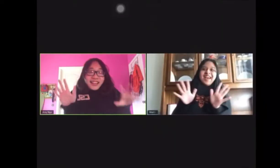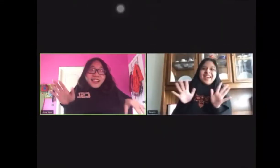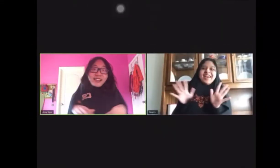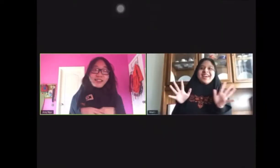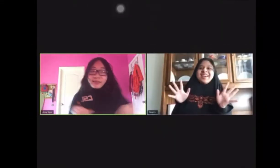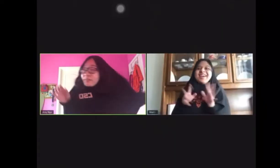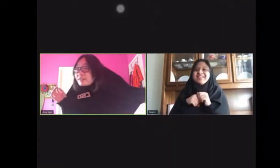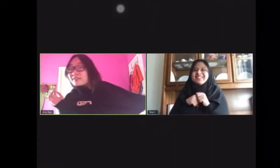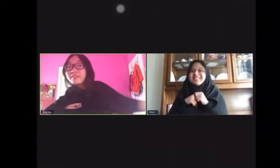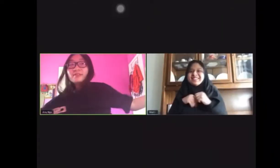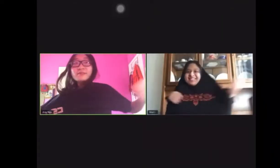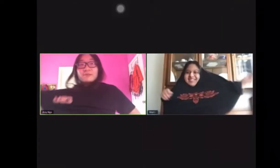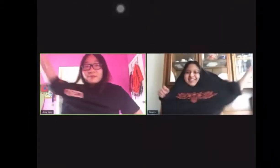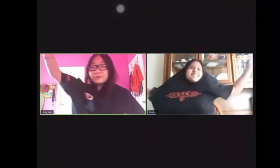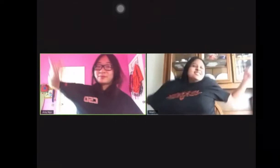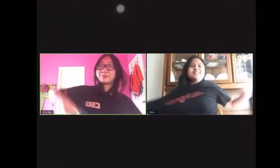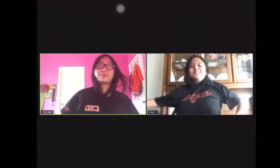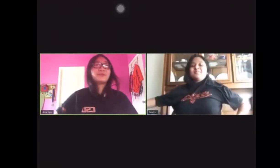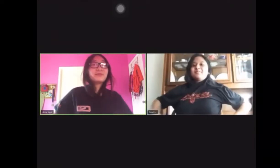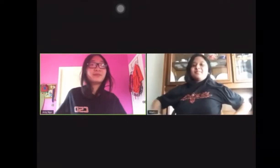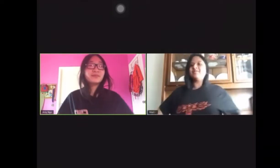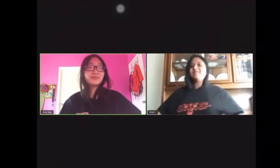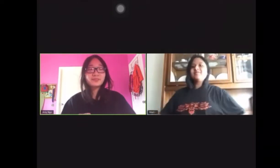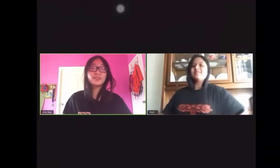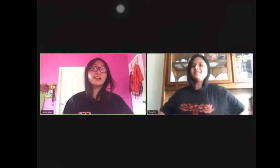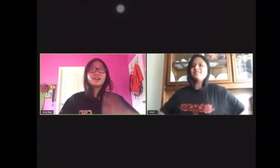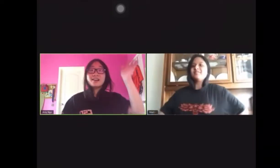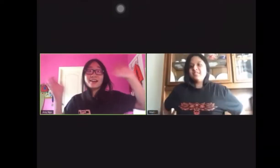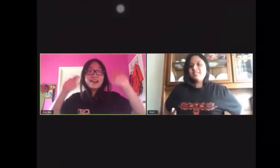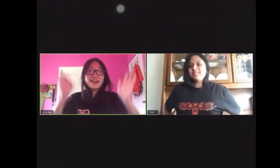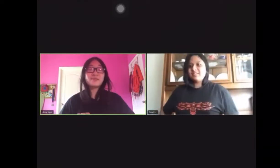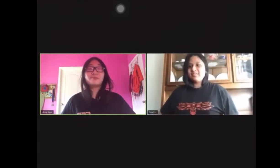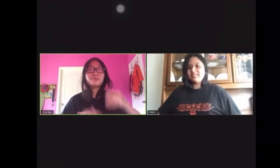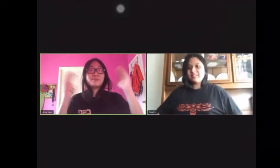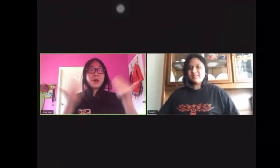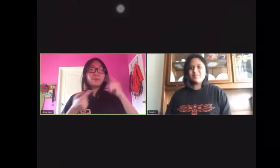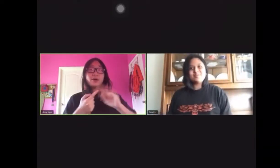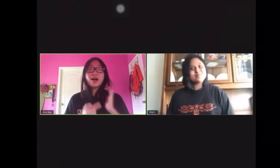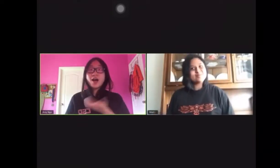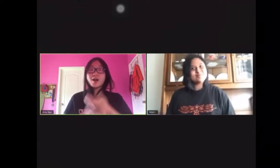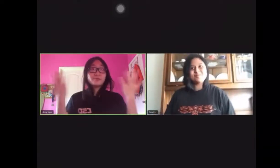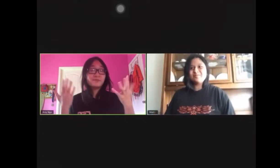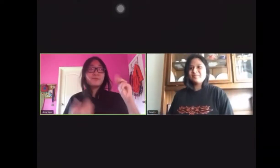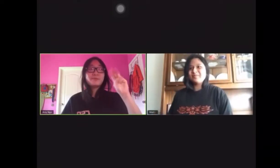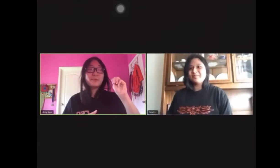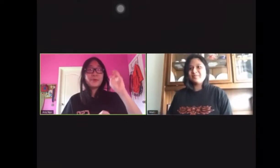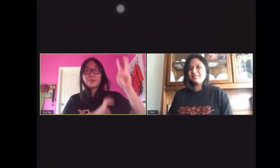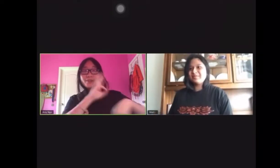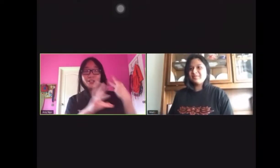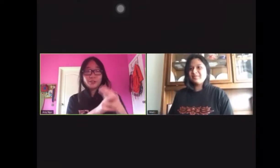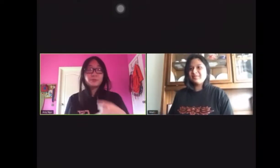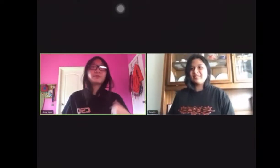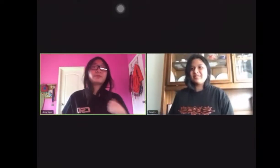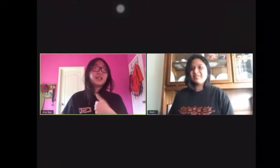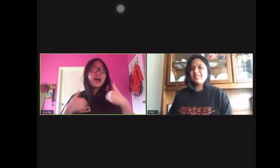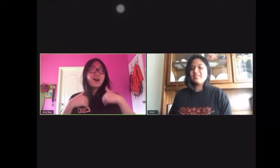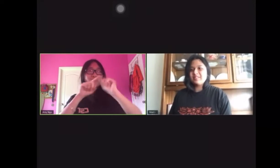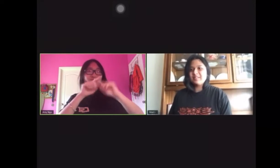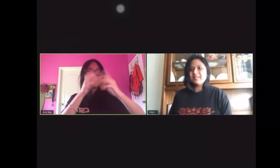¡Hola! Bienvenidos a nuestro mundo meme. Tenemos muchos memes que queremos mostrarles, pero el